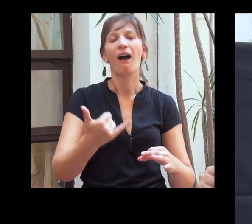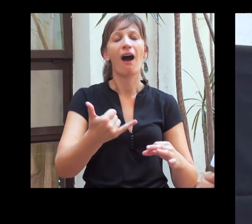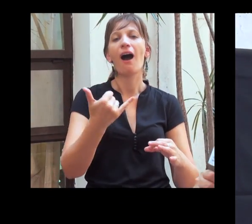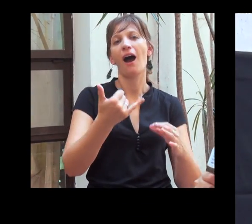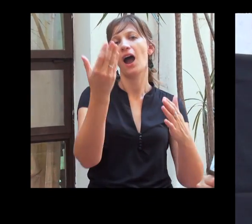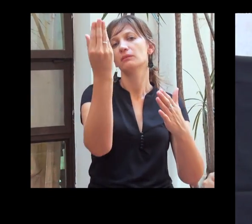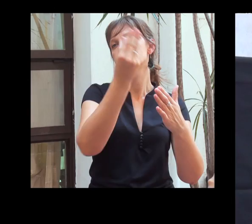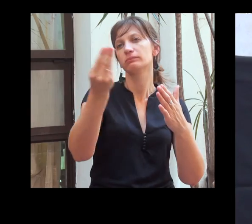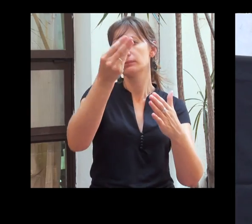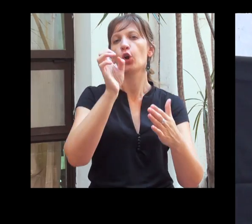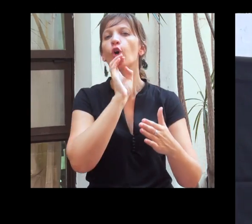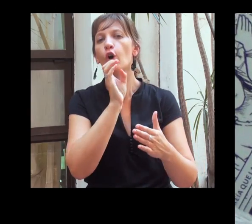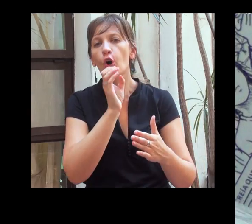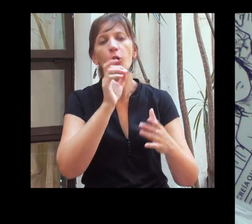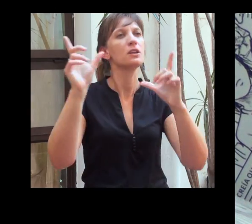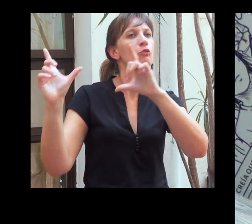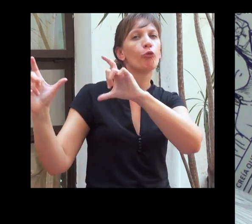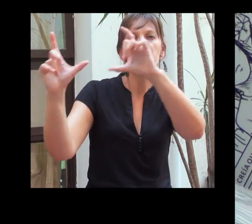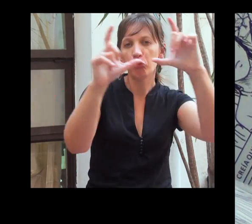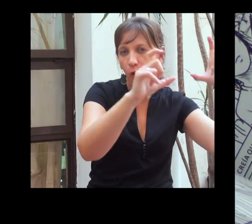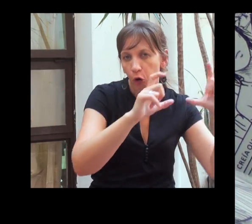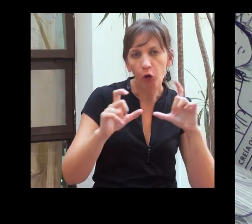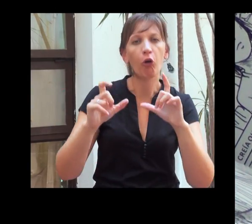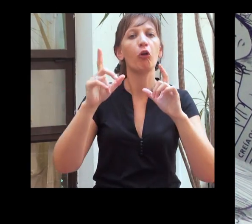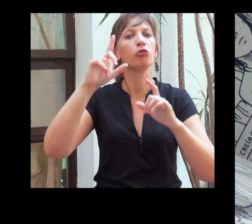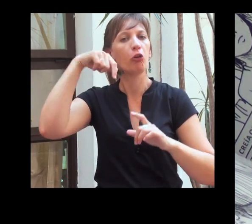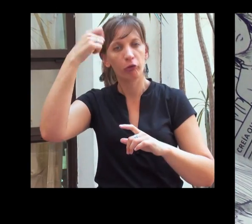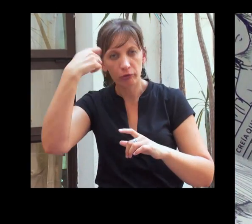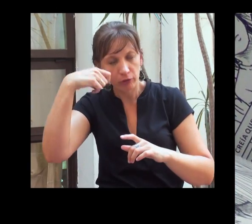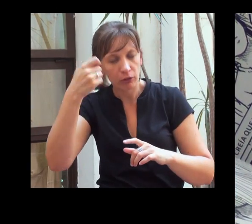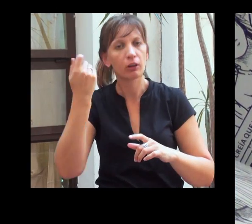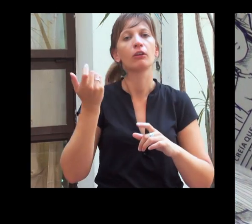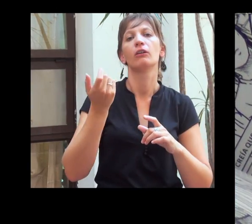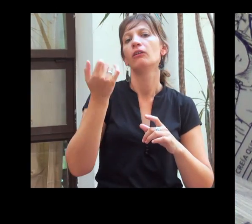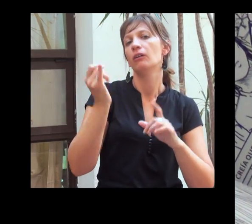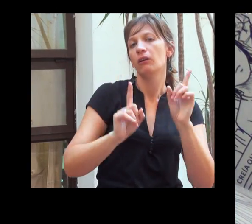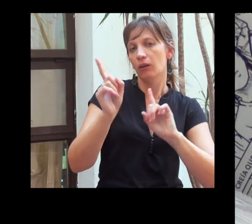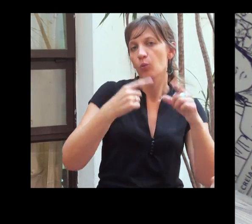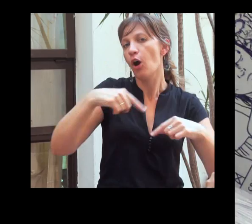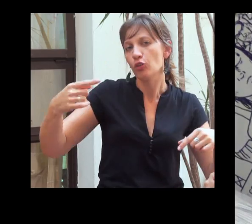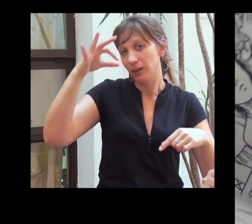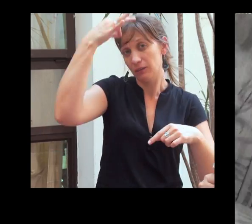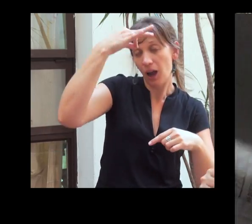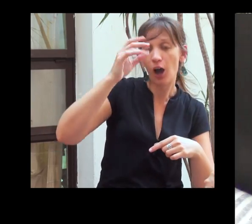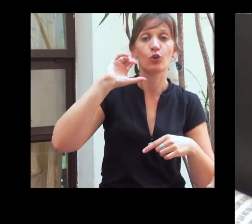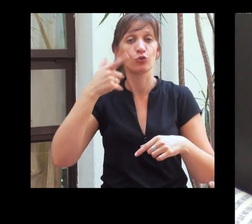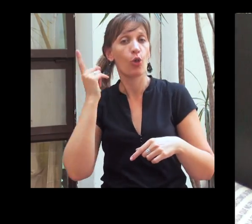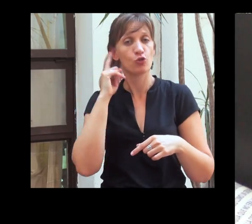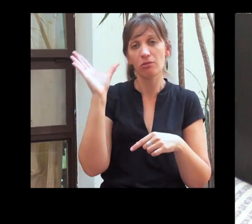una muestra de cómics dibujados por los propios sordos, una muestra de fotos, algunos videos, algunas cosas de teatro hechas en conjunto entre